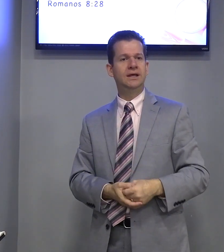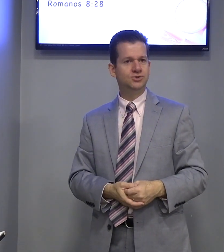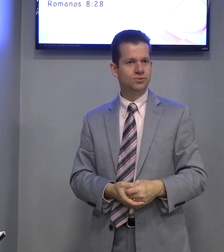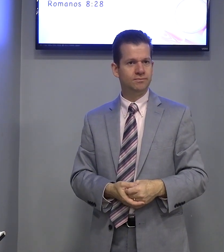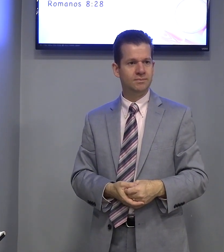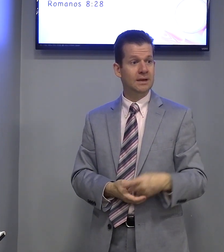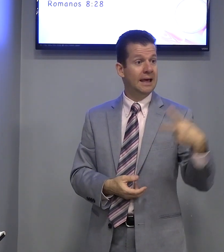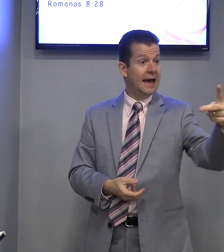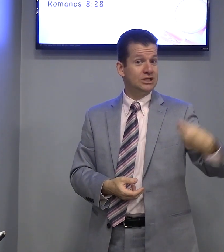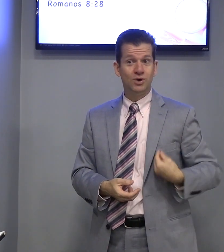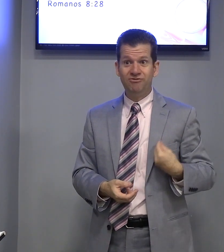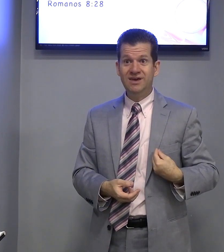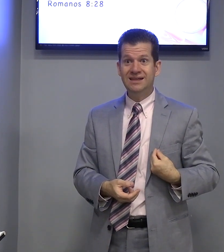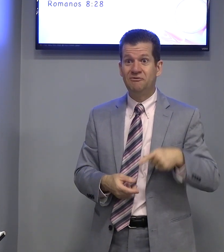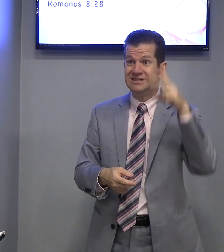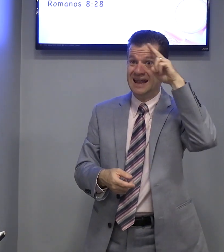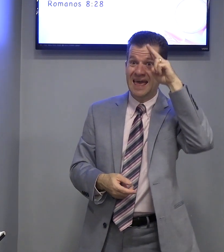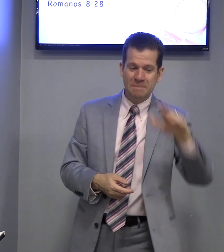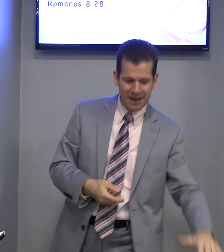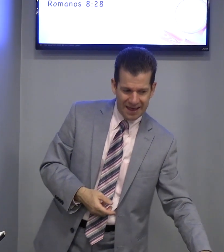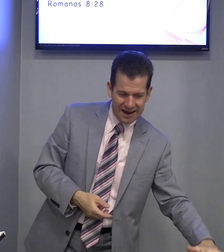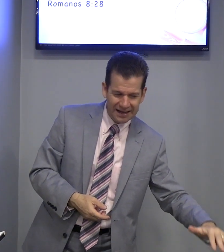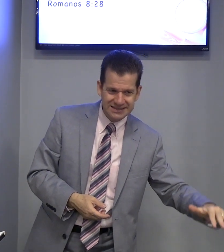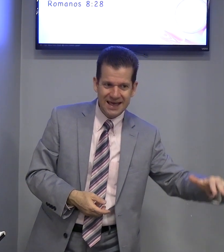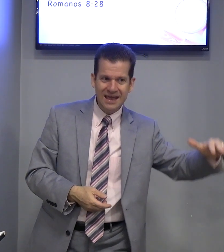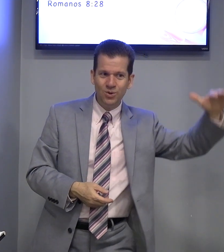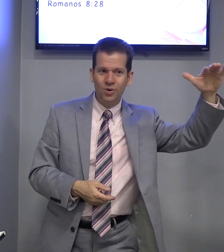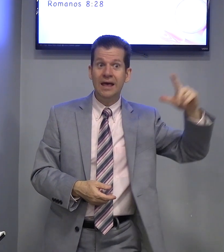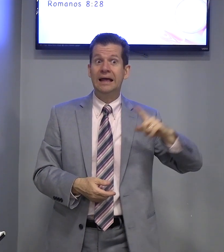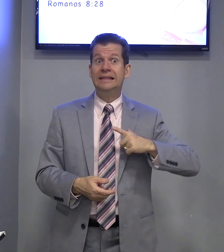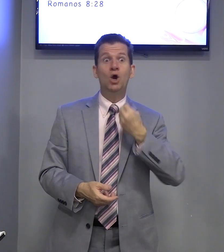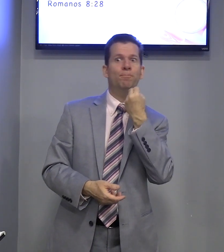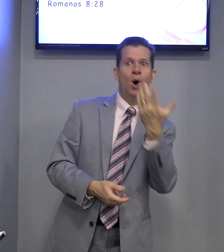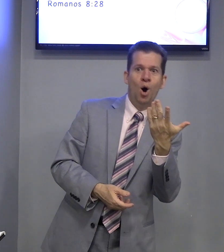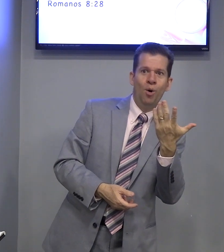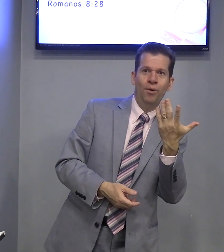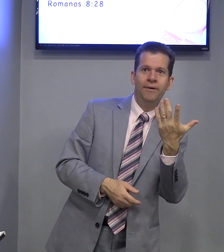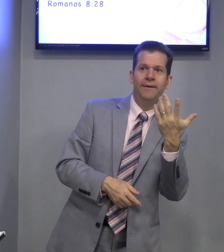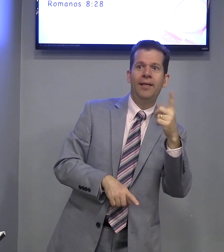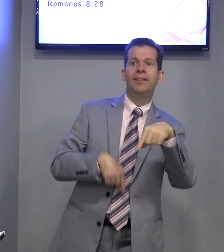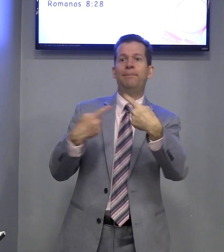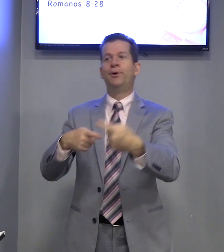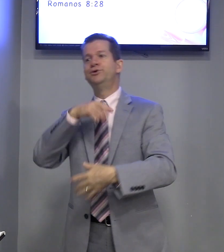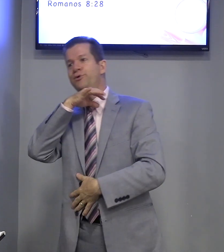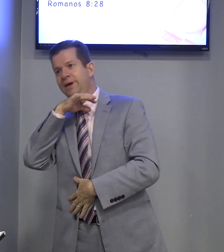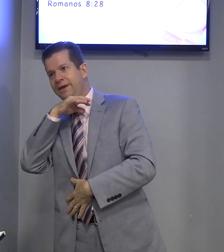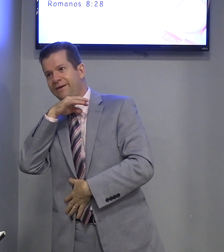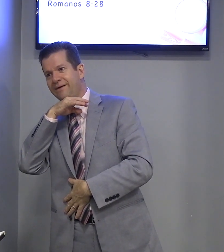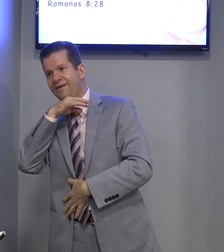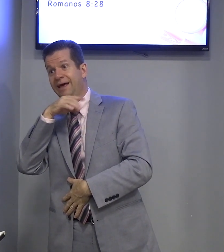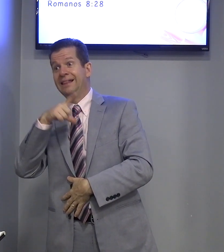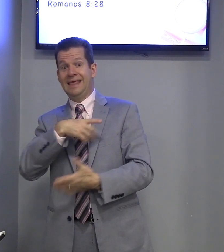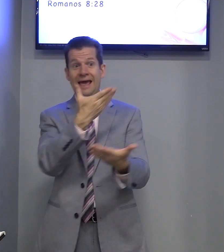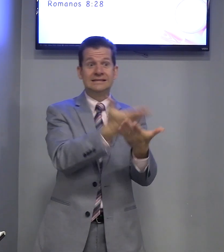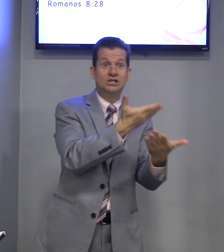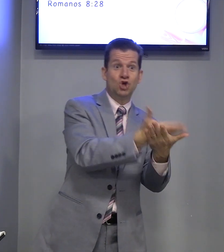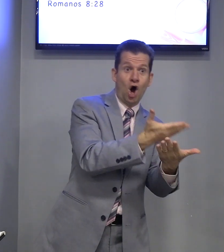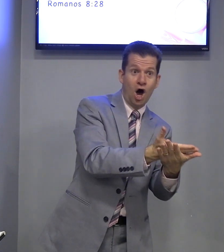nisso. A sua vida, você lembra? Crescendo, tem o bom, depois o ruim. Tem a escola,